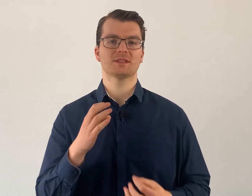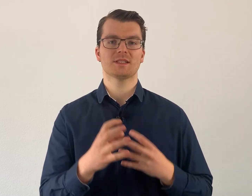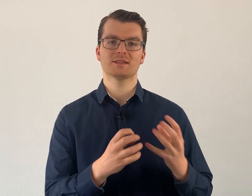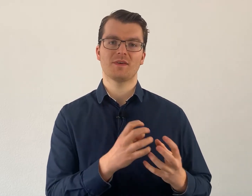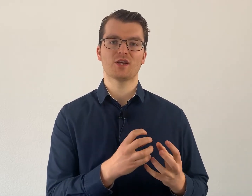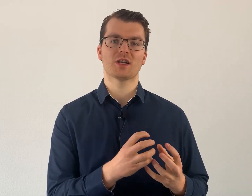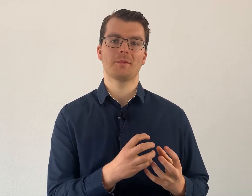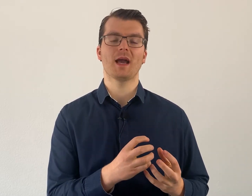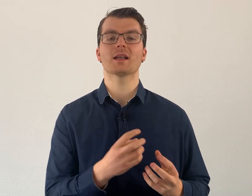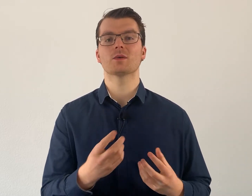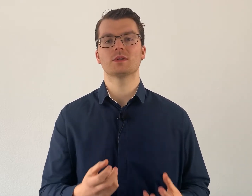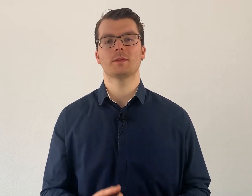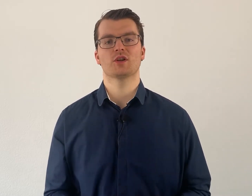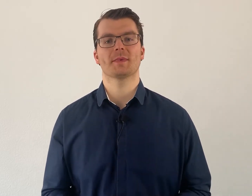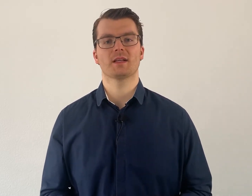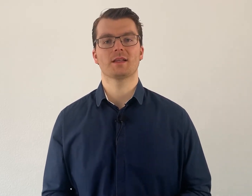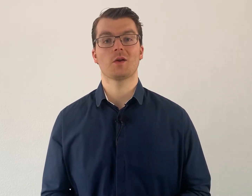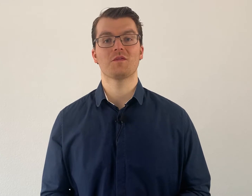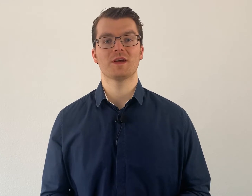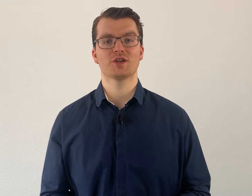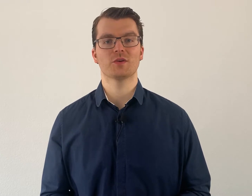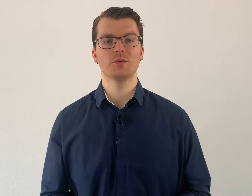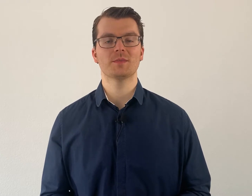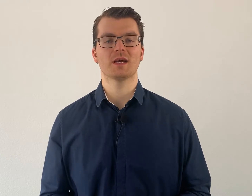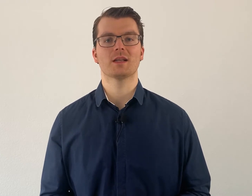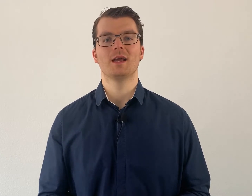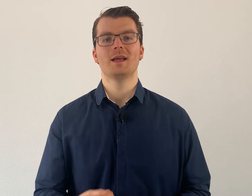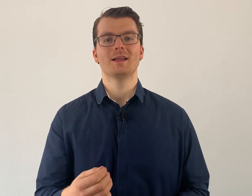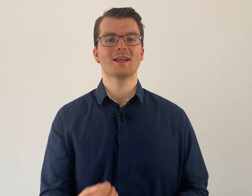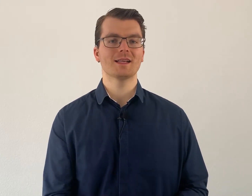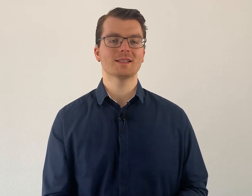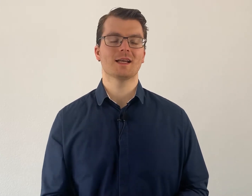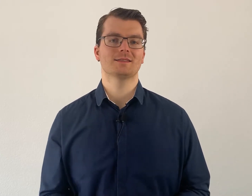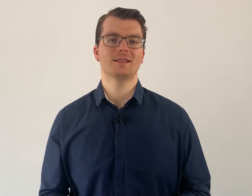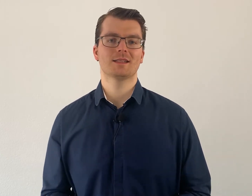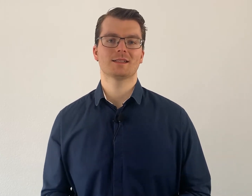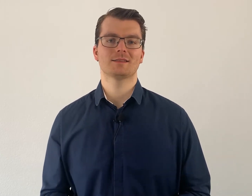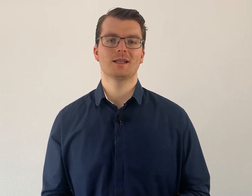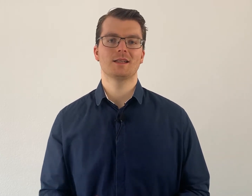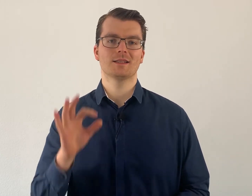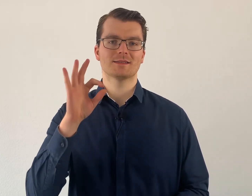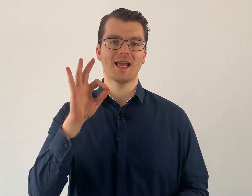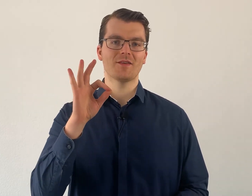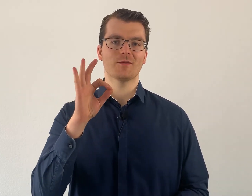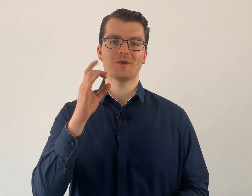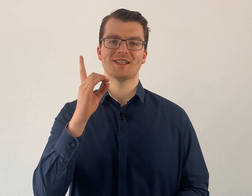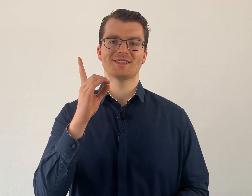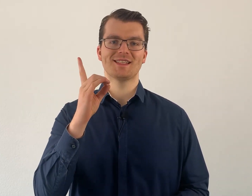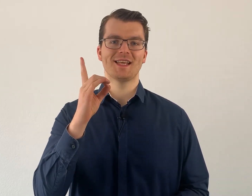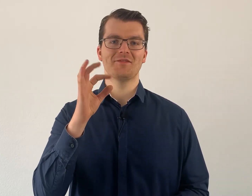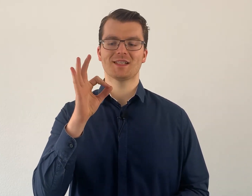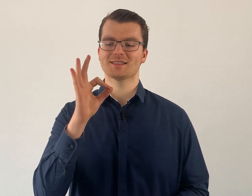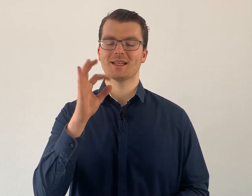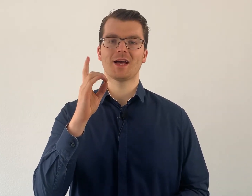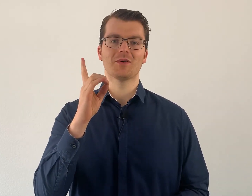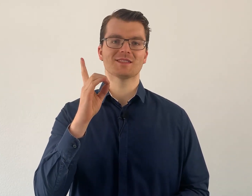sich das falsch gemerkt hat und dementsprechend dann auch falsch geübt hat. Die Klassiker sind hier tatsächlich das F und das D, weil das genau das